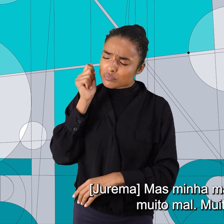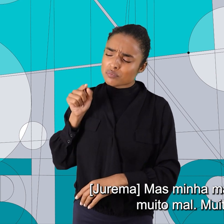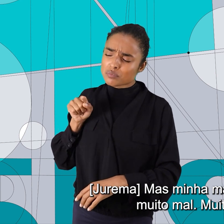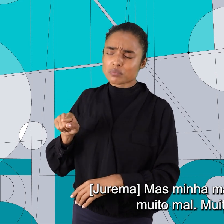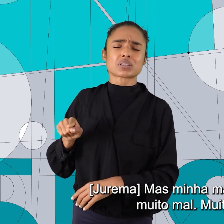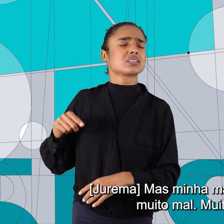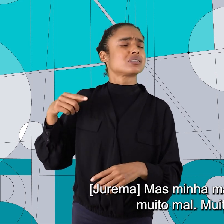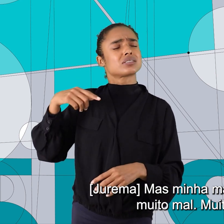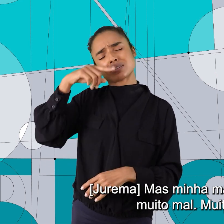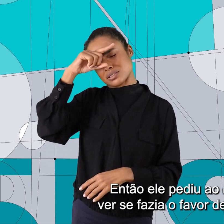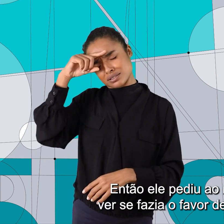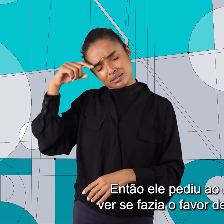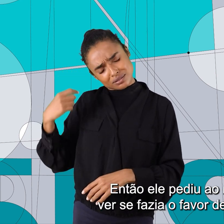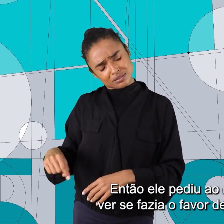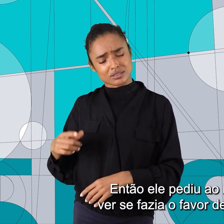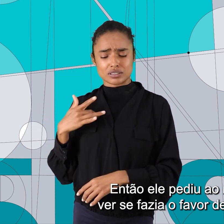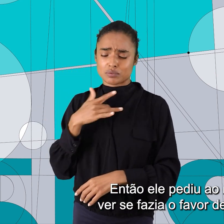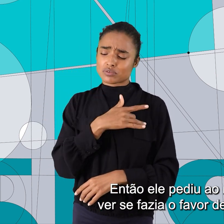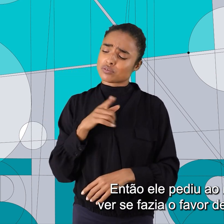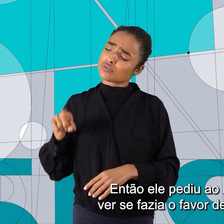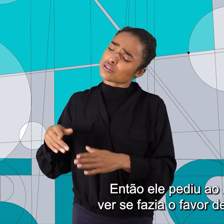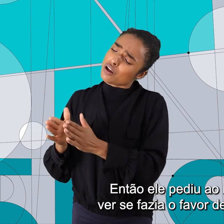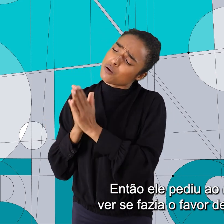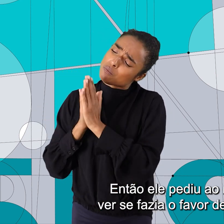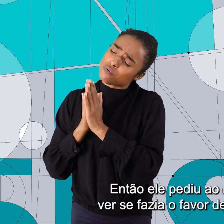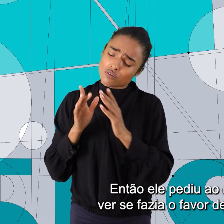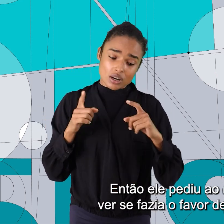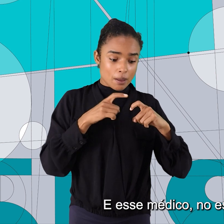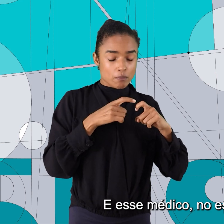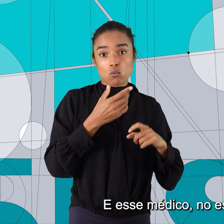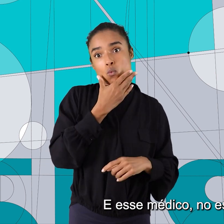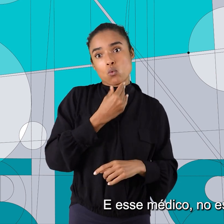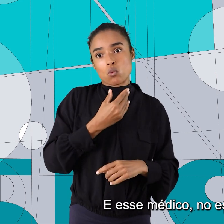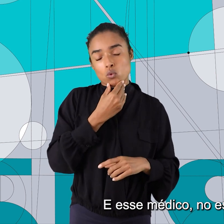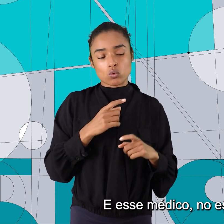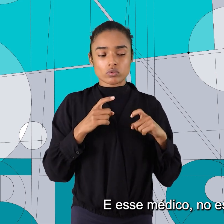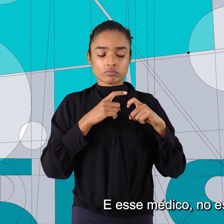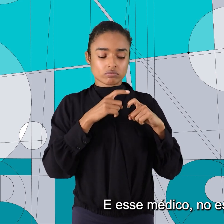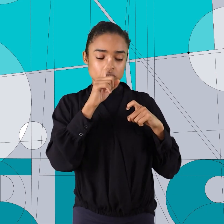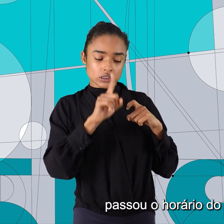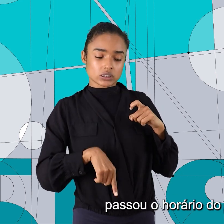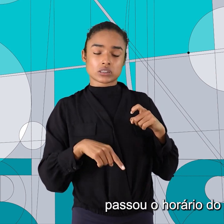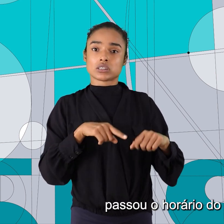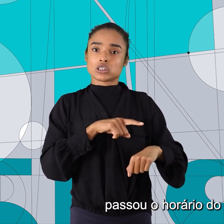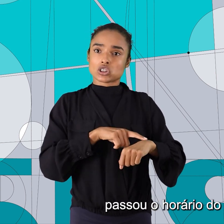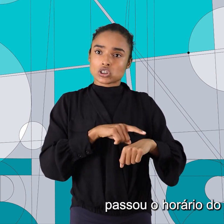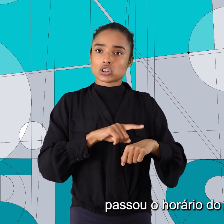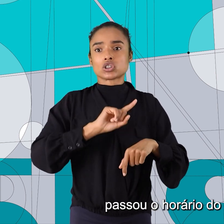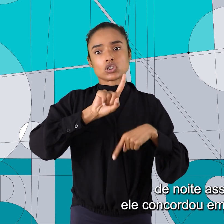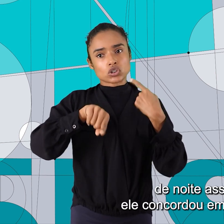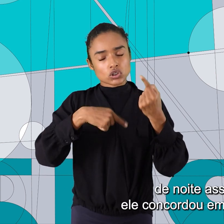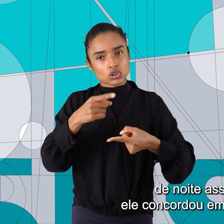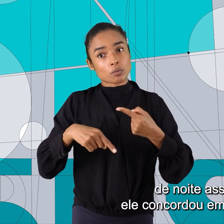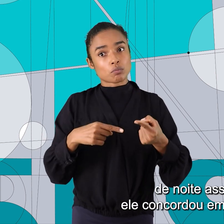muito, muito mal. Muito mal. Então, ele pediu ao médico para fazer o favor de atender ela. E esse médico, no esquema, né? Passou o horário do